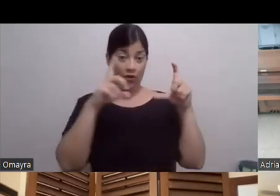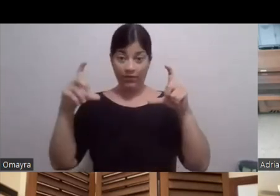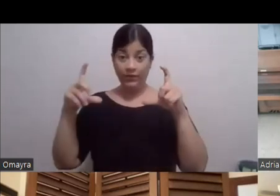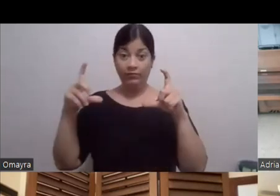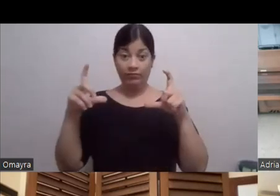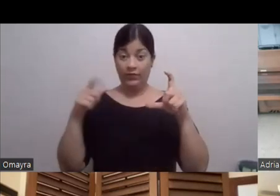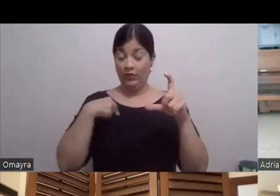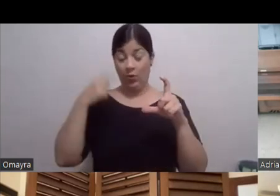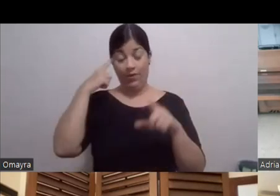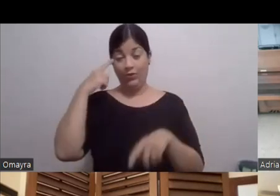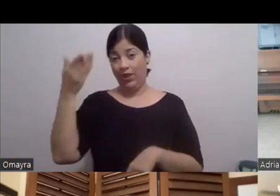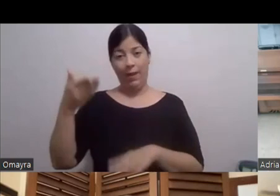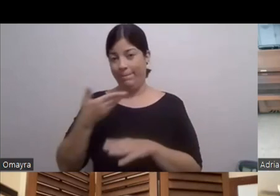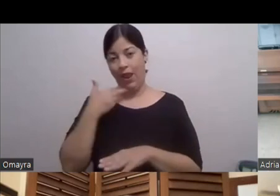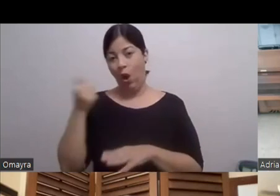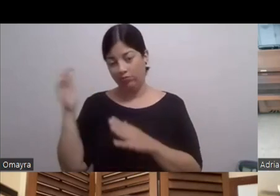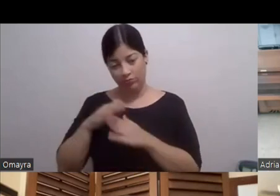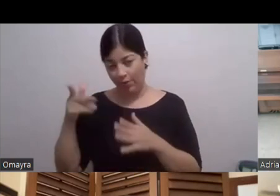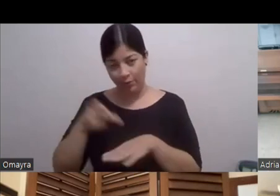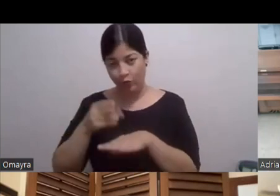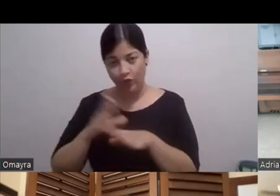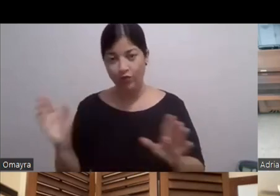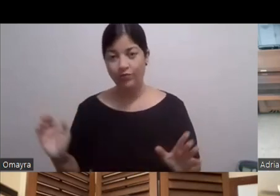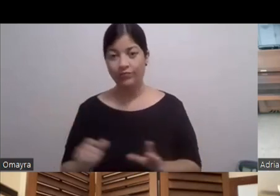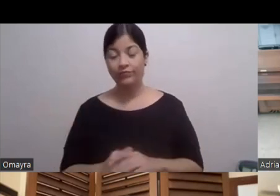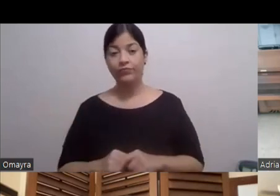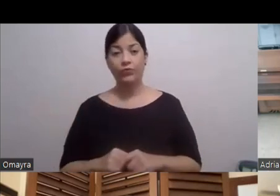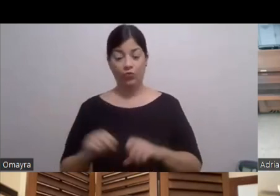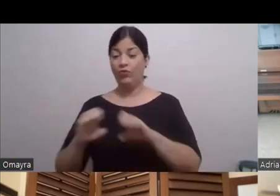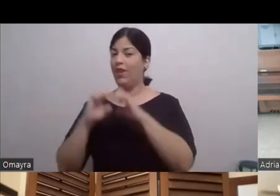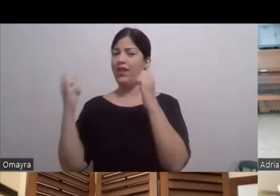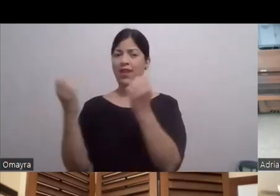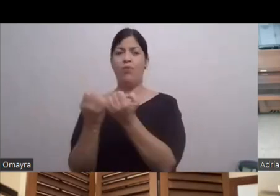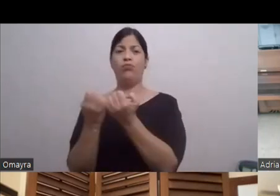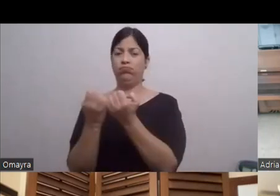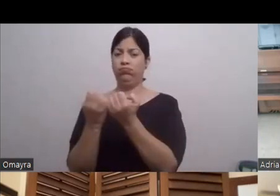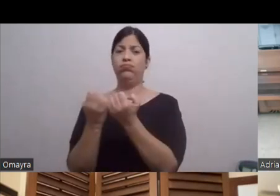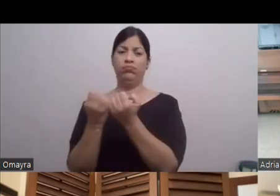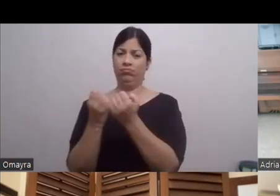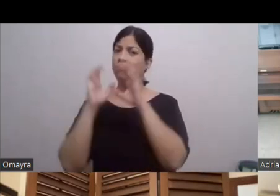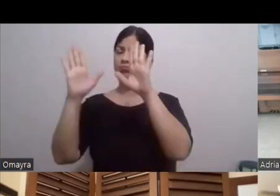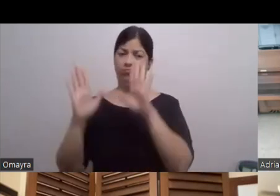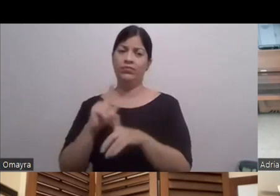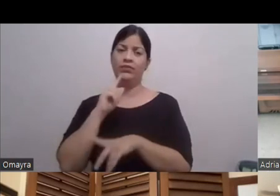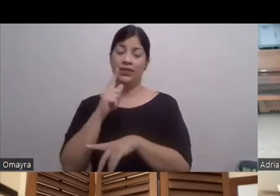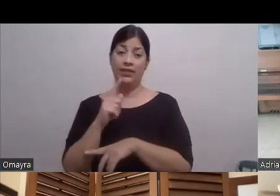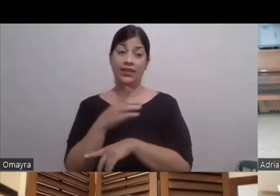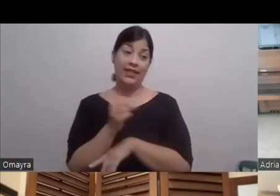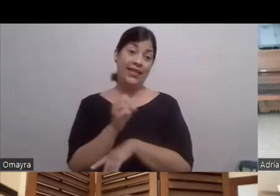De Puerto Rico Tenemos un equipo Bien Bien bravo De verdad Y también Pues un elenco De primera Moestor